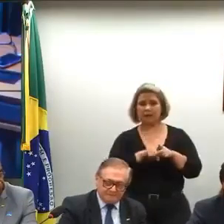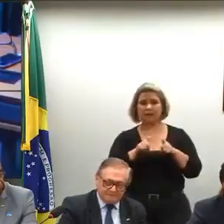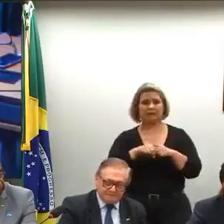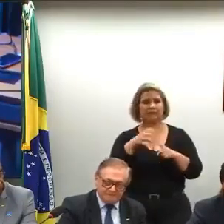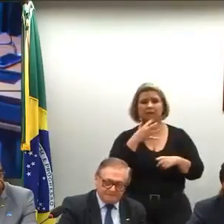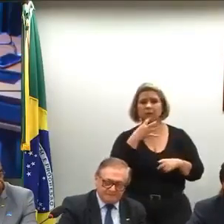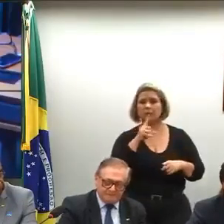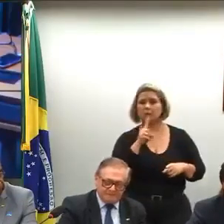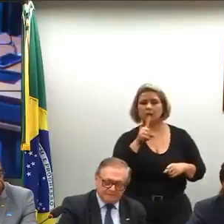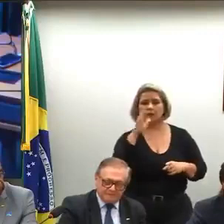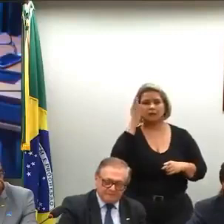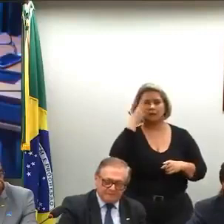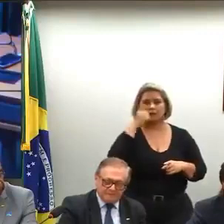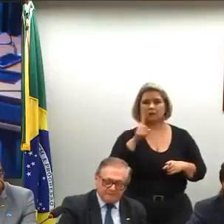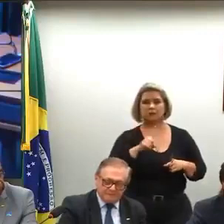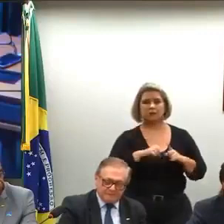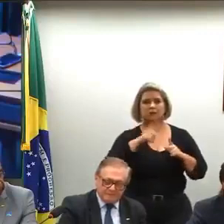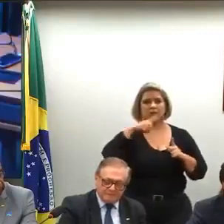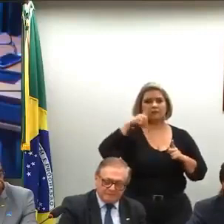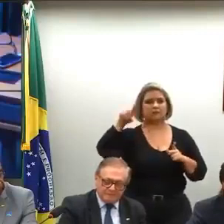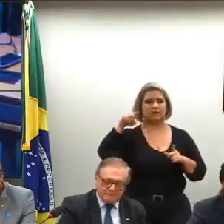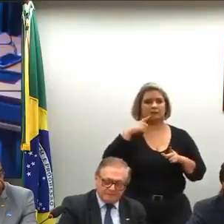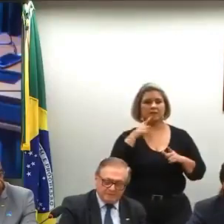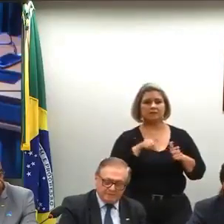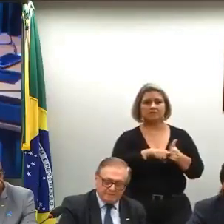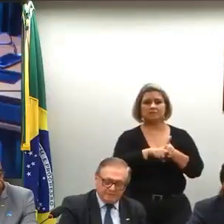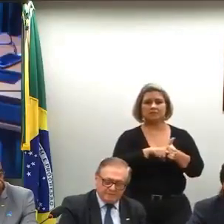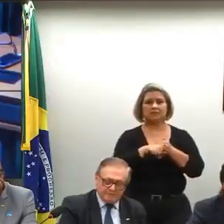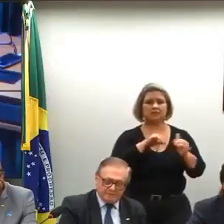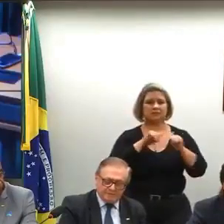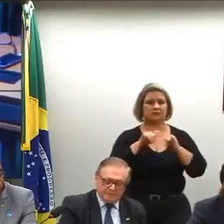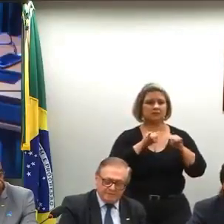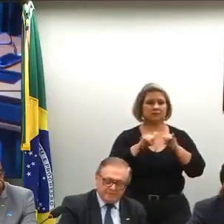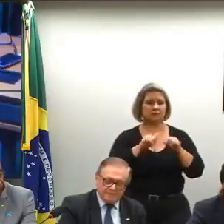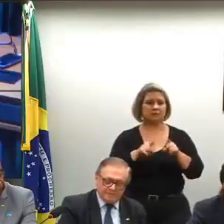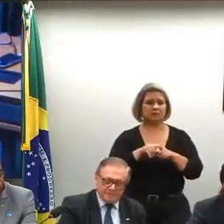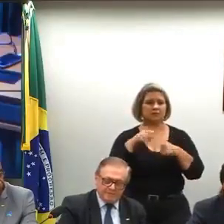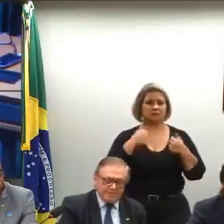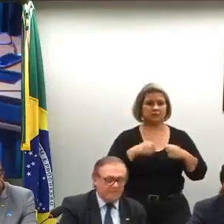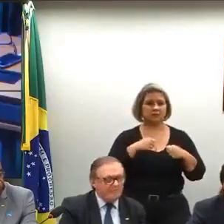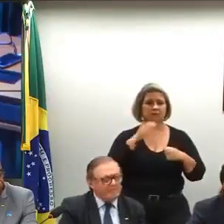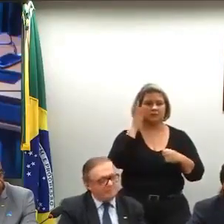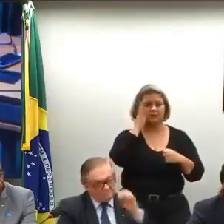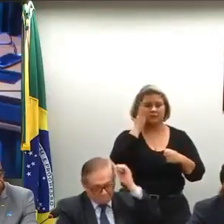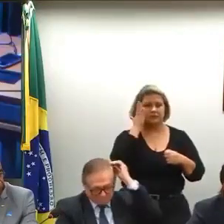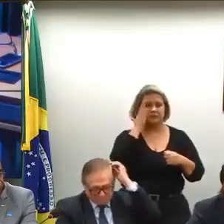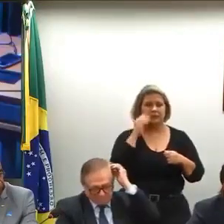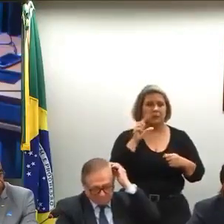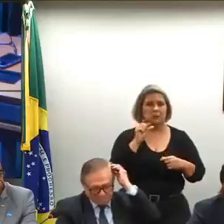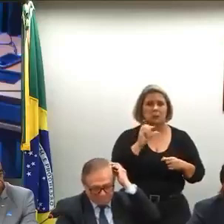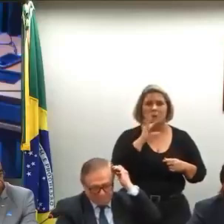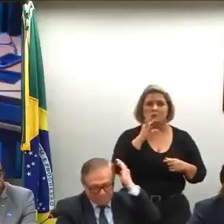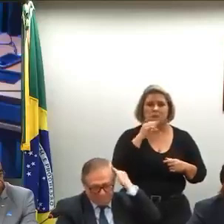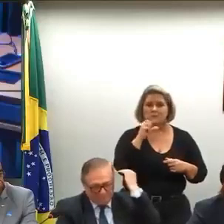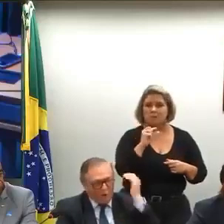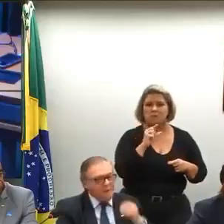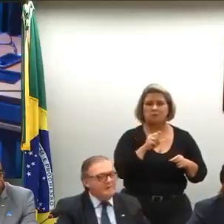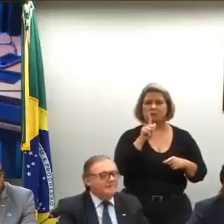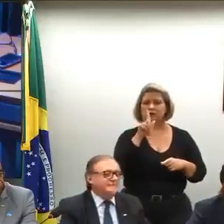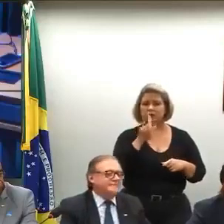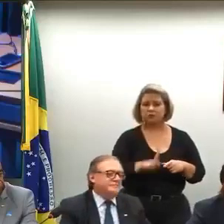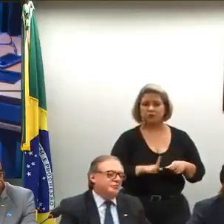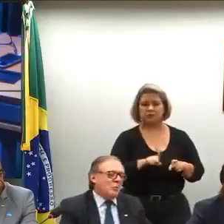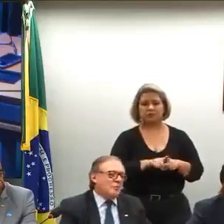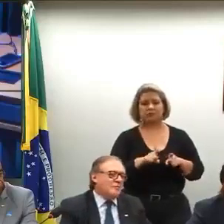conhecer os dados? Eu não conheço um bom gestor que não saiba ao mínimo do que está fazendo, que não saiba nada sobre gestão.